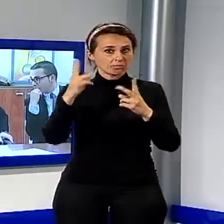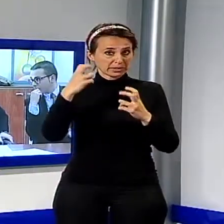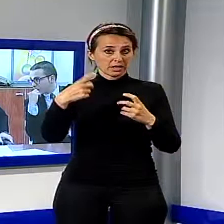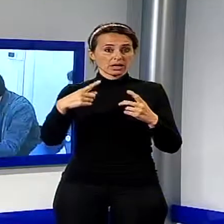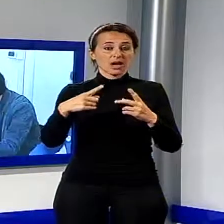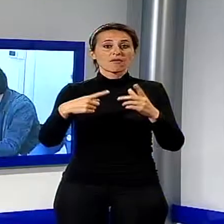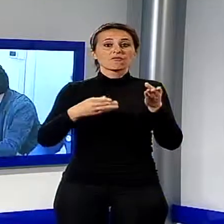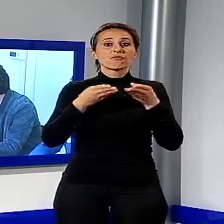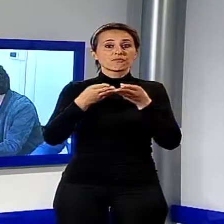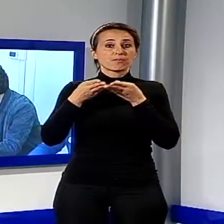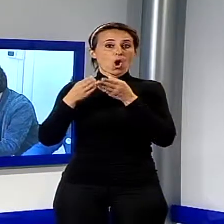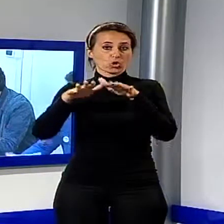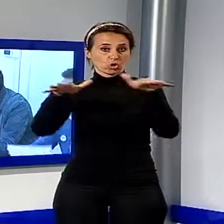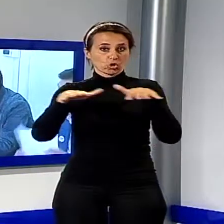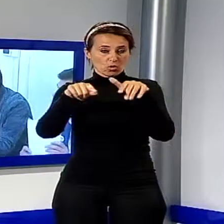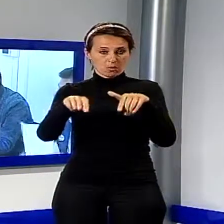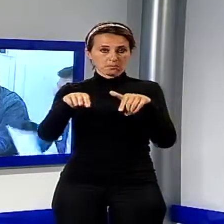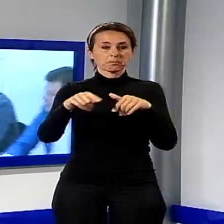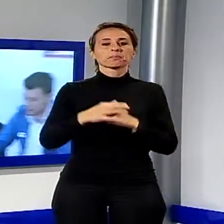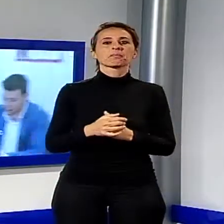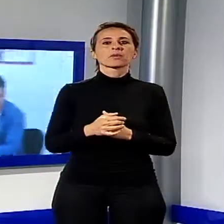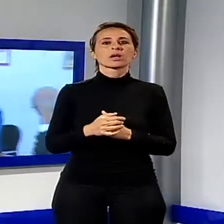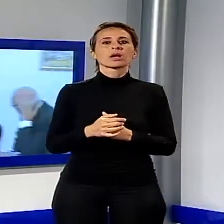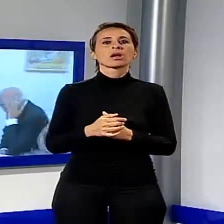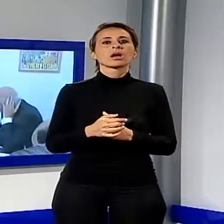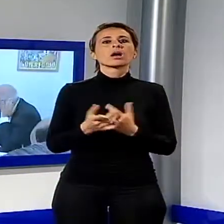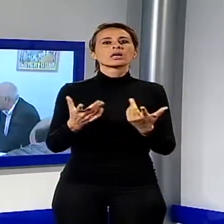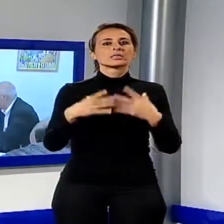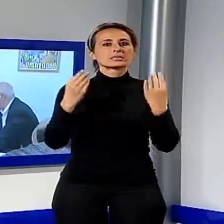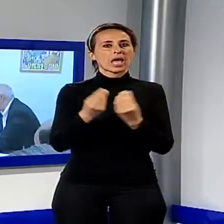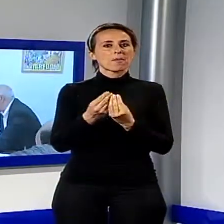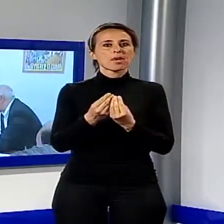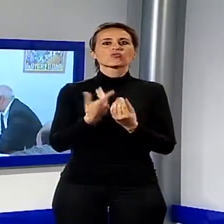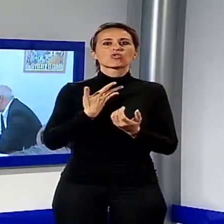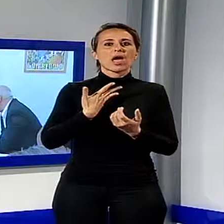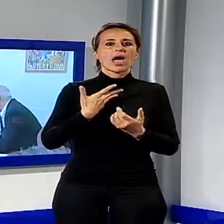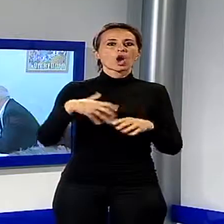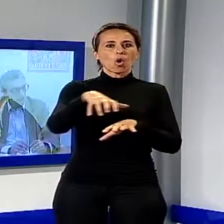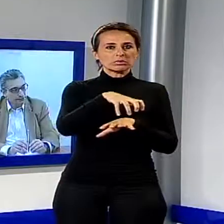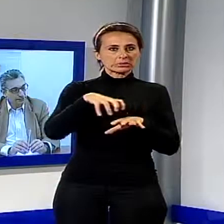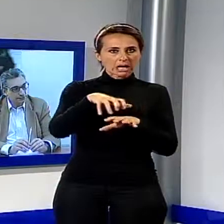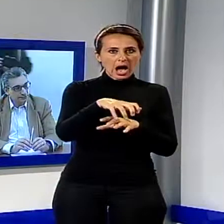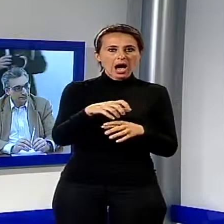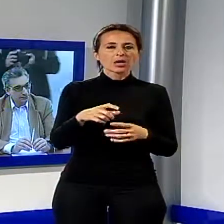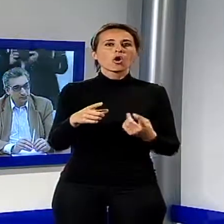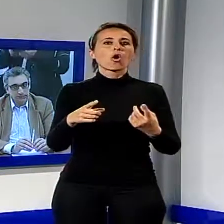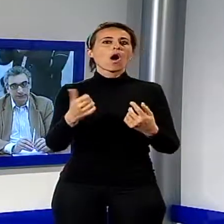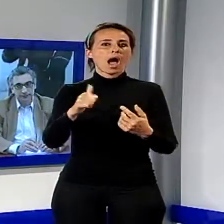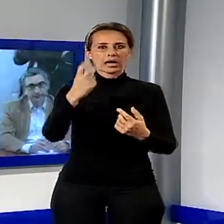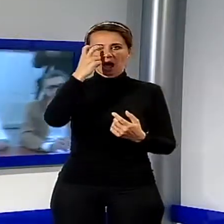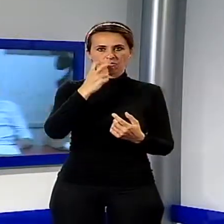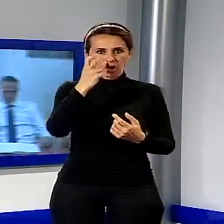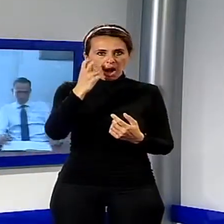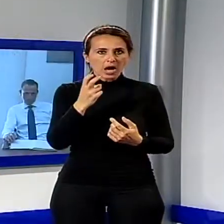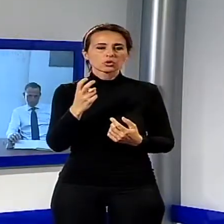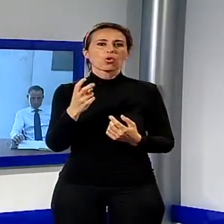Insieme al commissario, l'attuale liquidatore, Edoardo Falzone e poi Arabella Ventura che ha seguito la pratica sin dall'inizio, prima